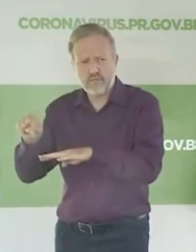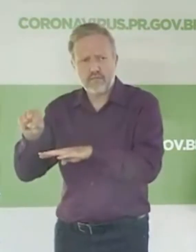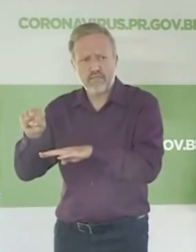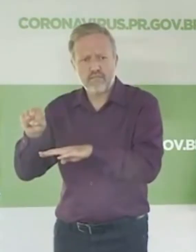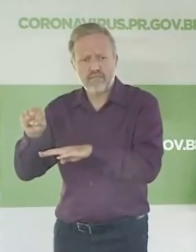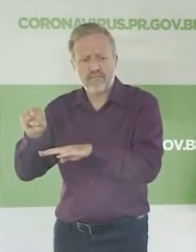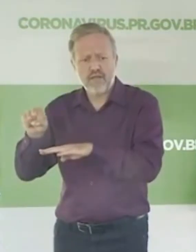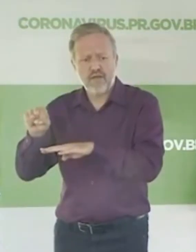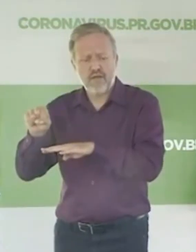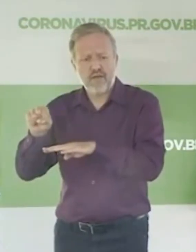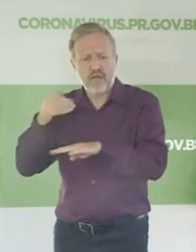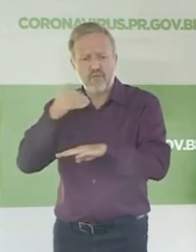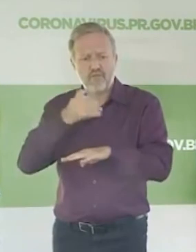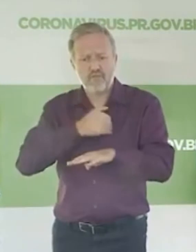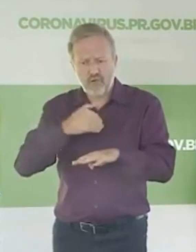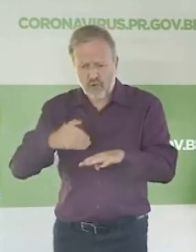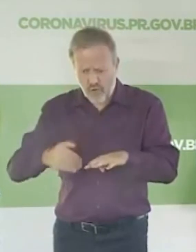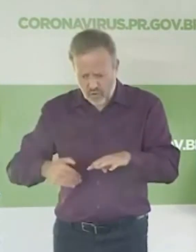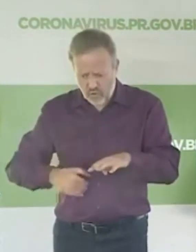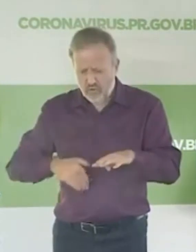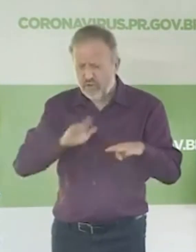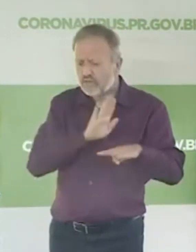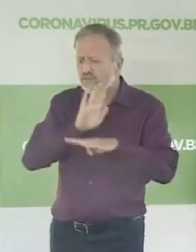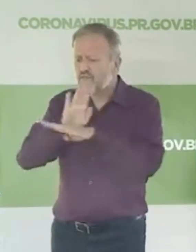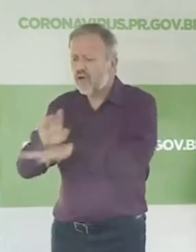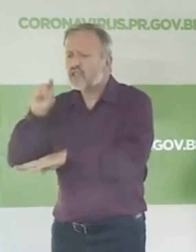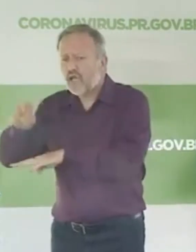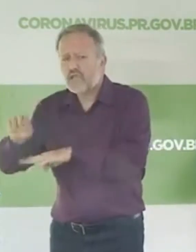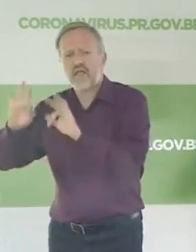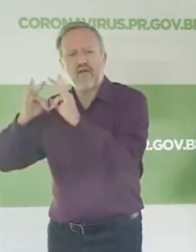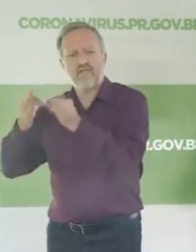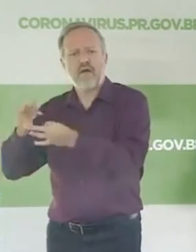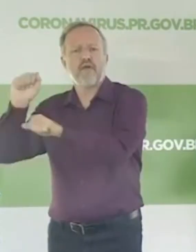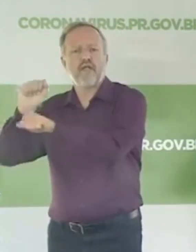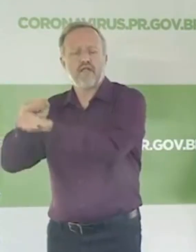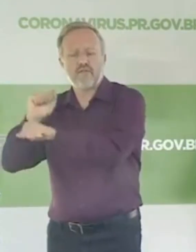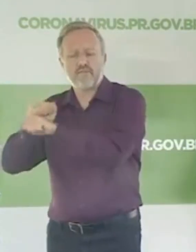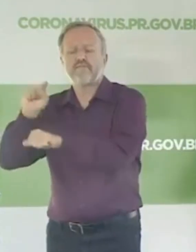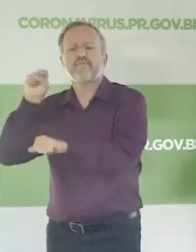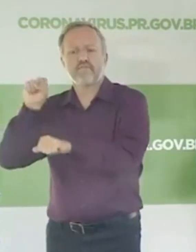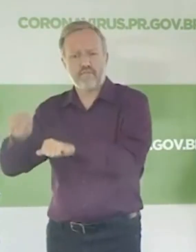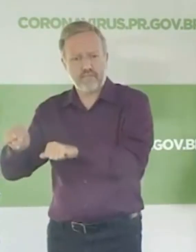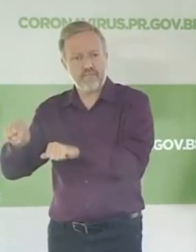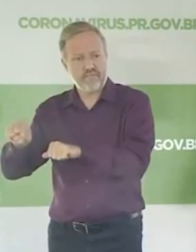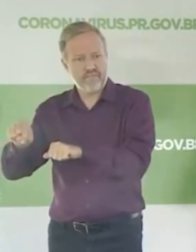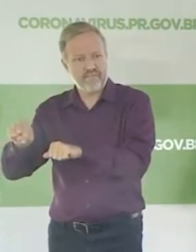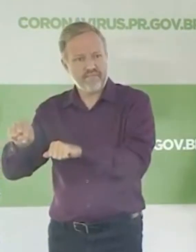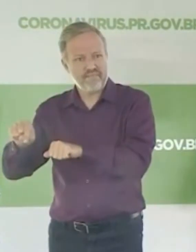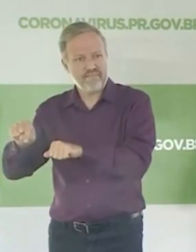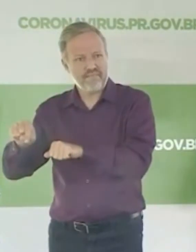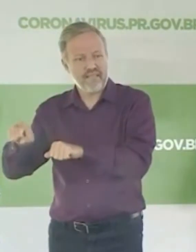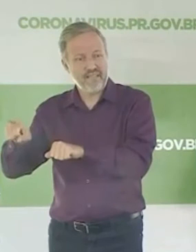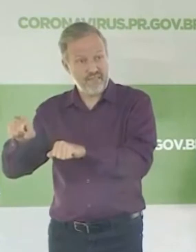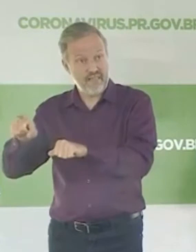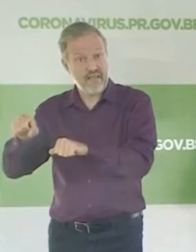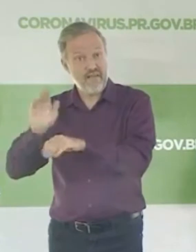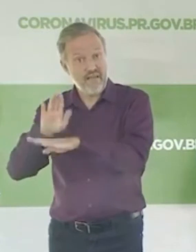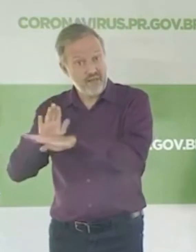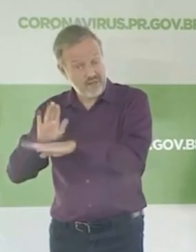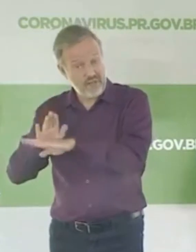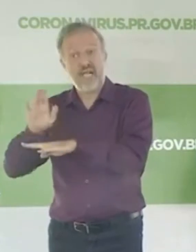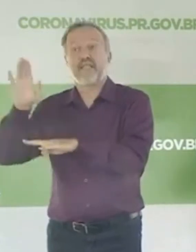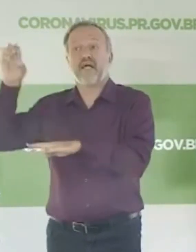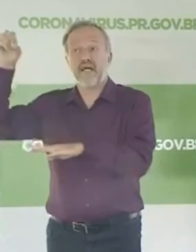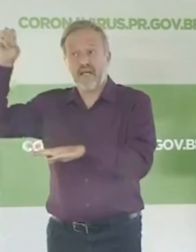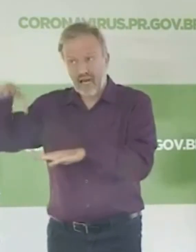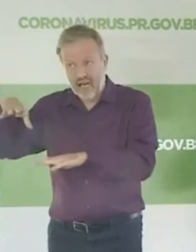e da força do Estado. Então, nós estamos fazendo um grande pacote social. Esse investimento, além da questão da energia, da